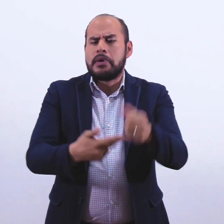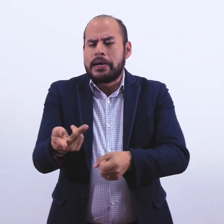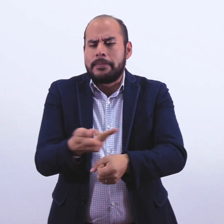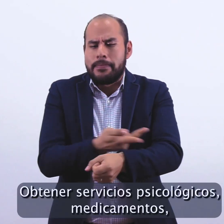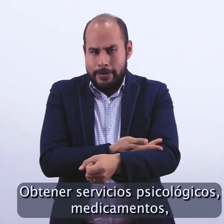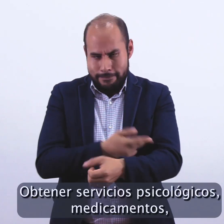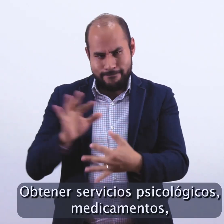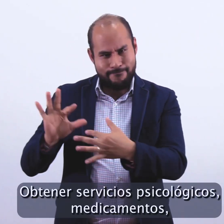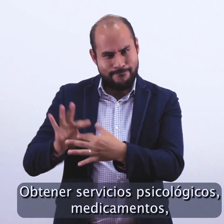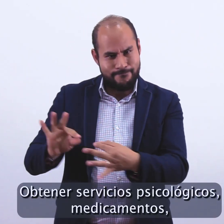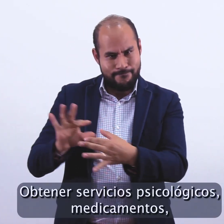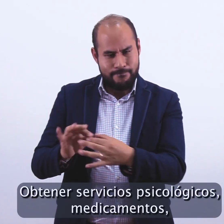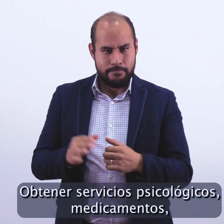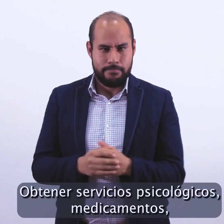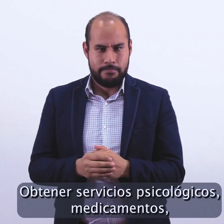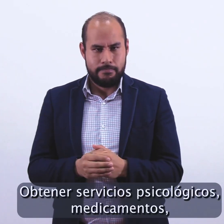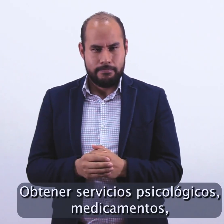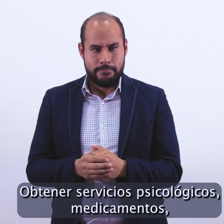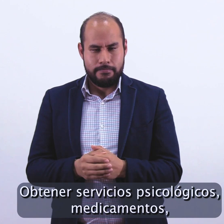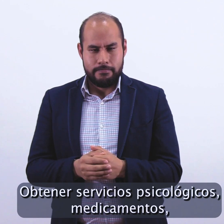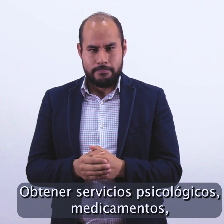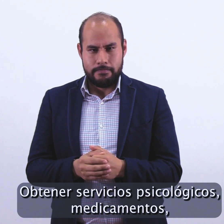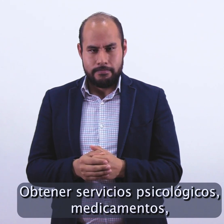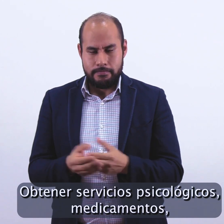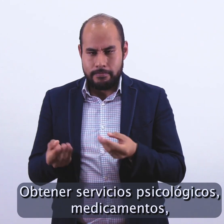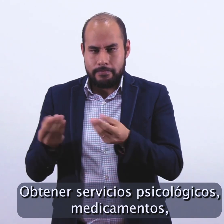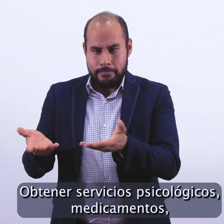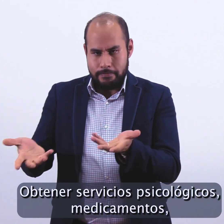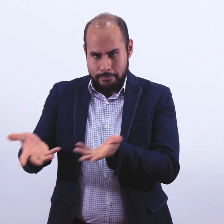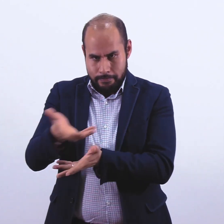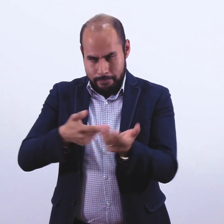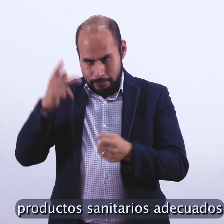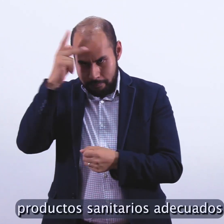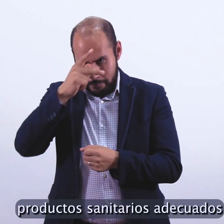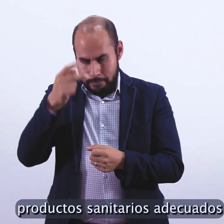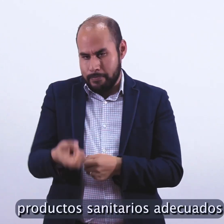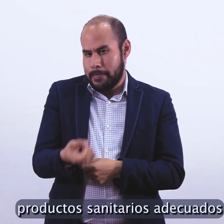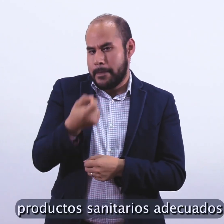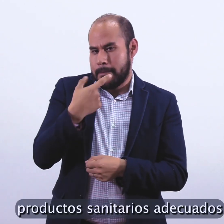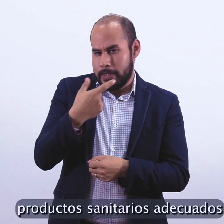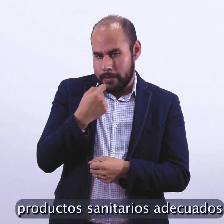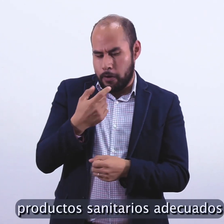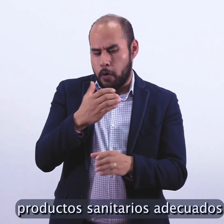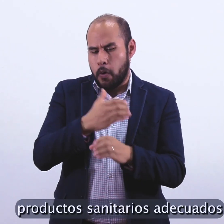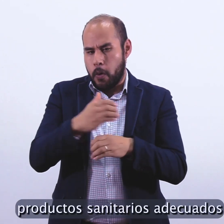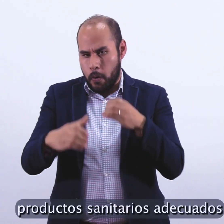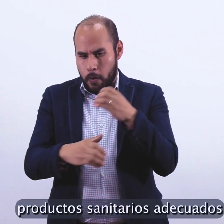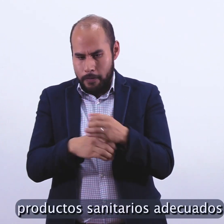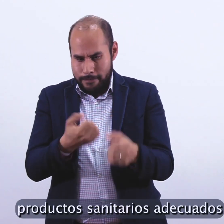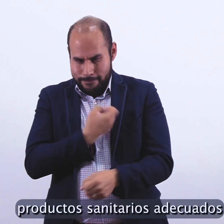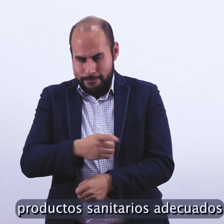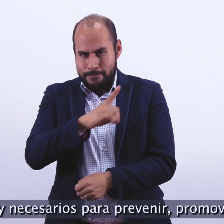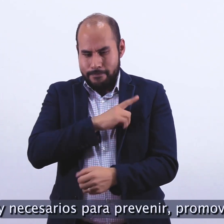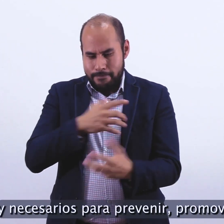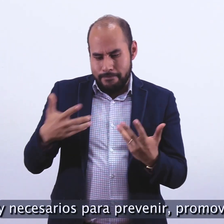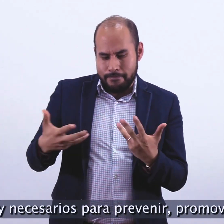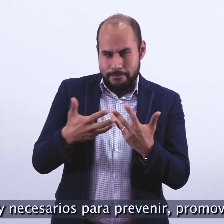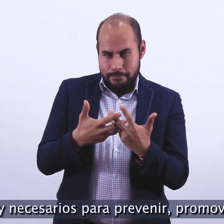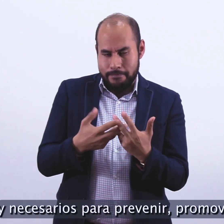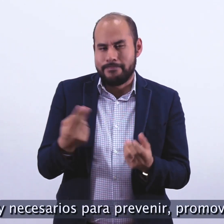Obtener servicios psicológicos, medicamentos, productos sanitarios adecuados y necesarios para